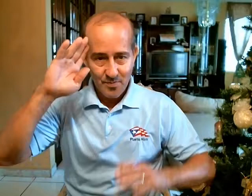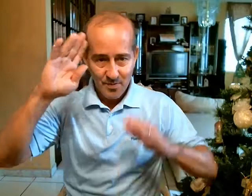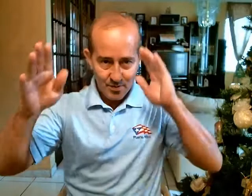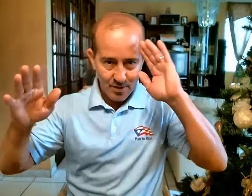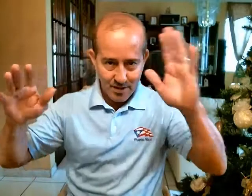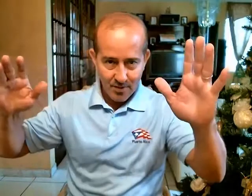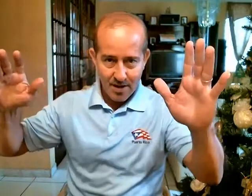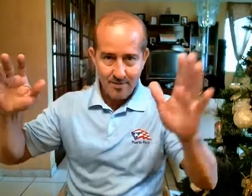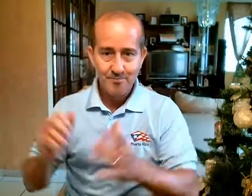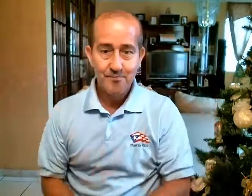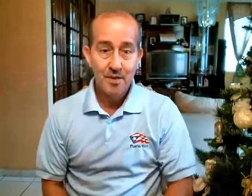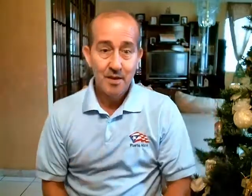Hola, hola